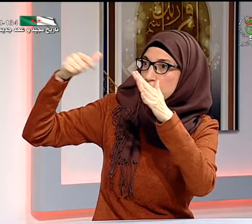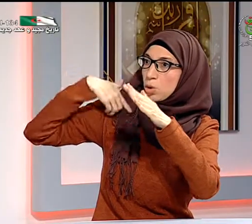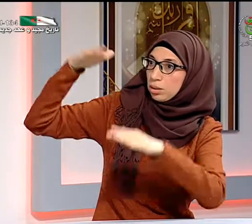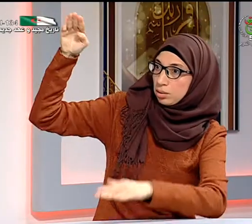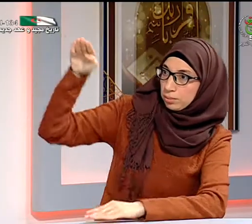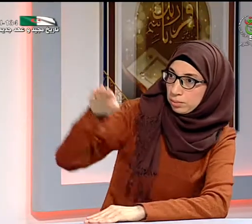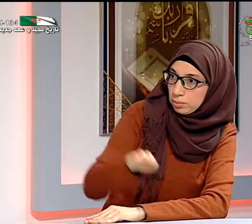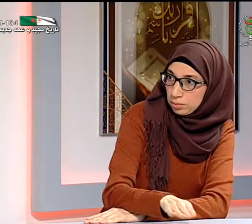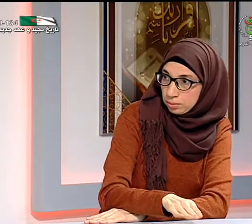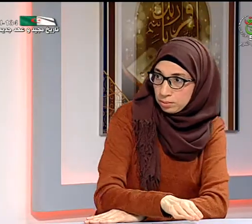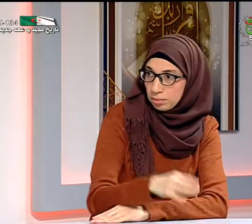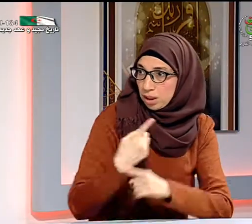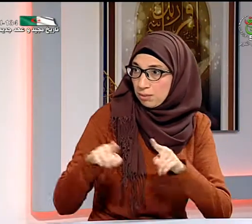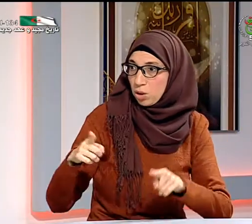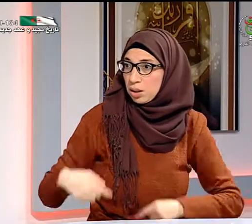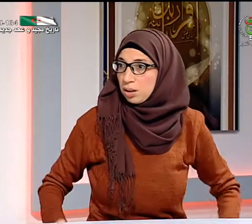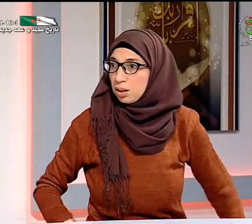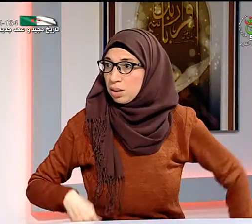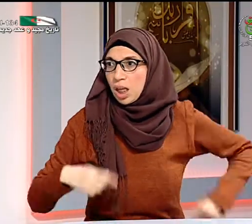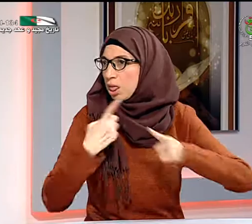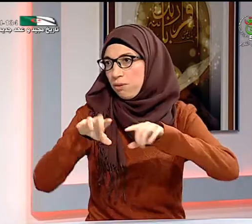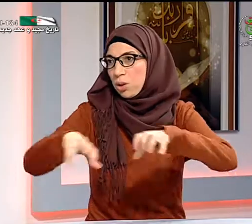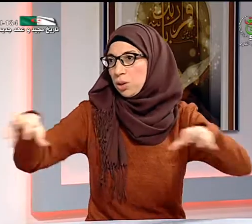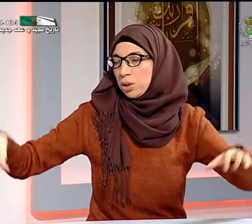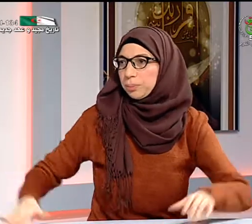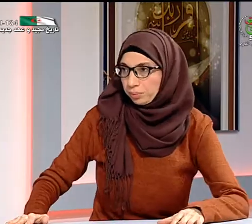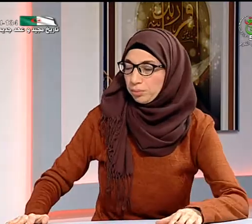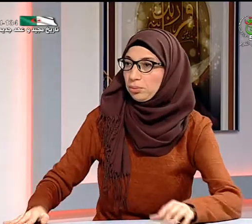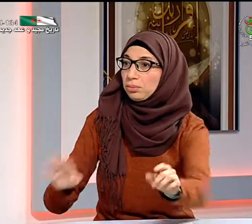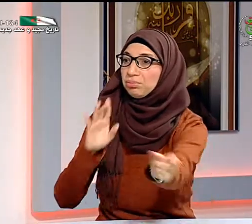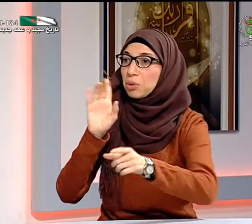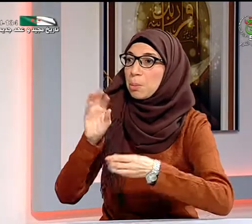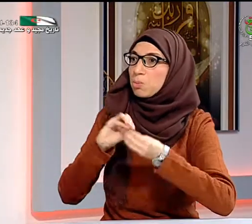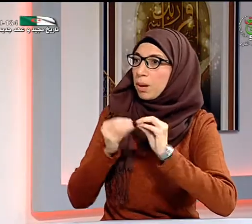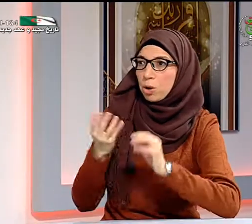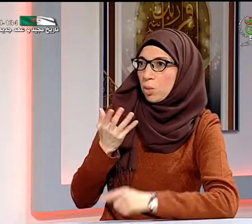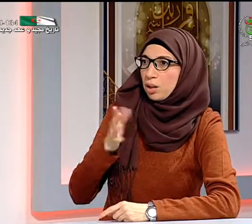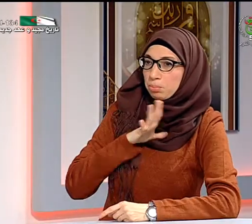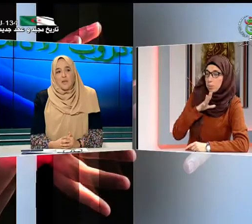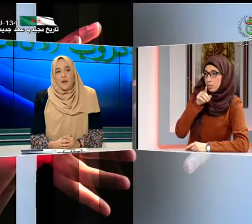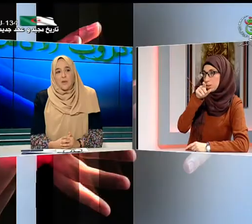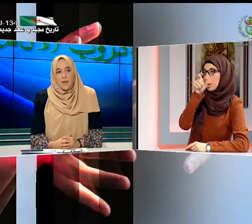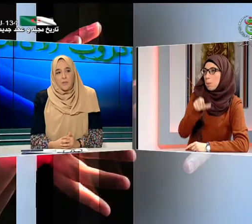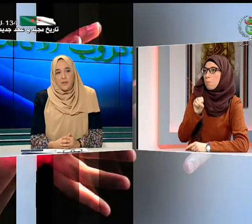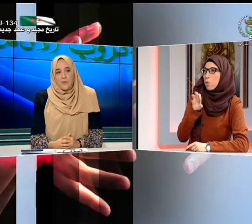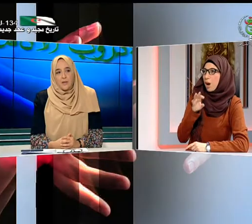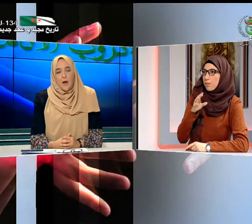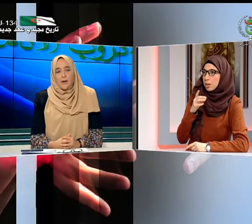هناك في نفس القسم لا لا نعم في أقسام مختلفة المشكلة الأكبر أنا بالنسبة للعائق